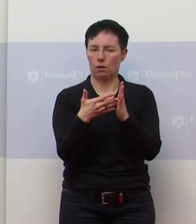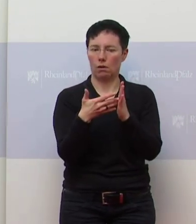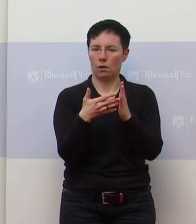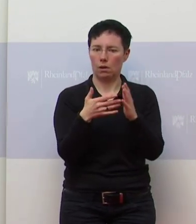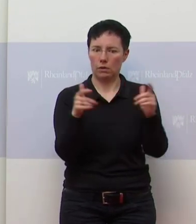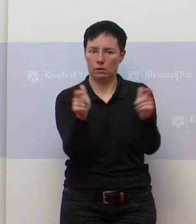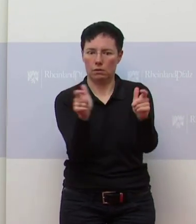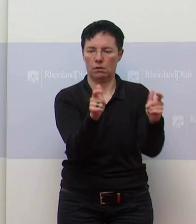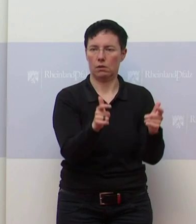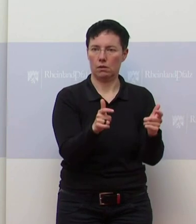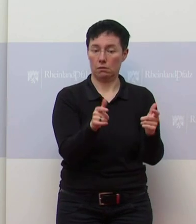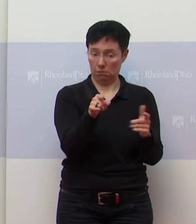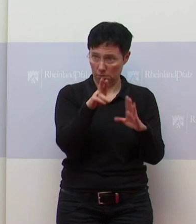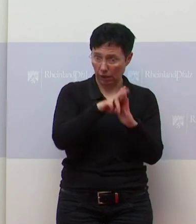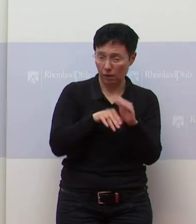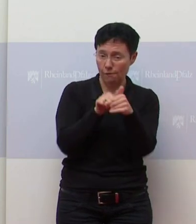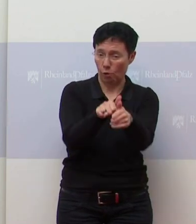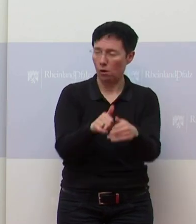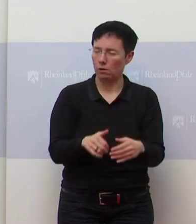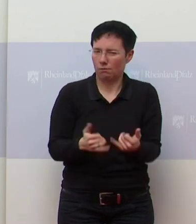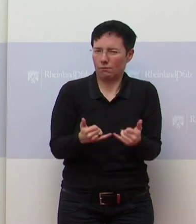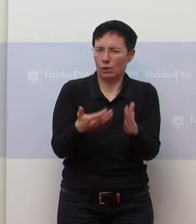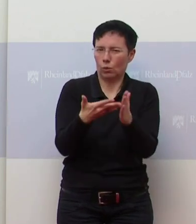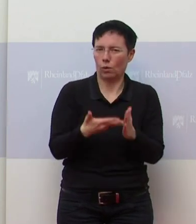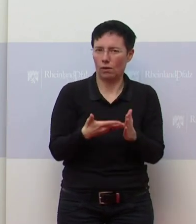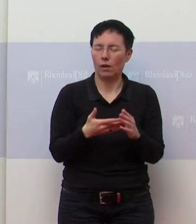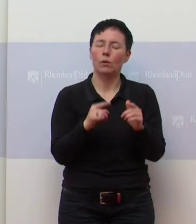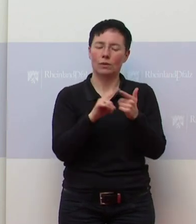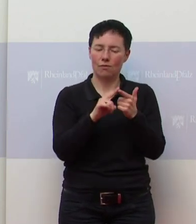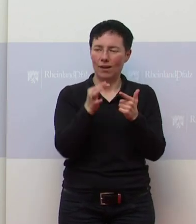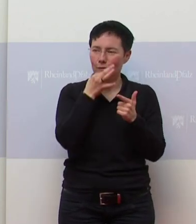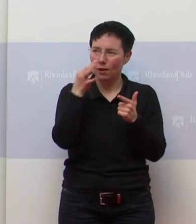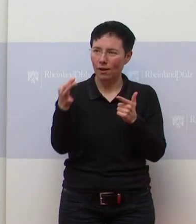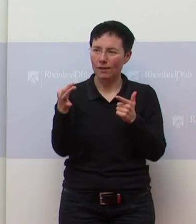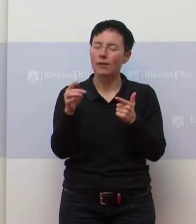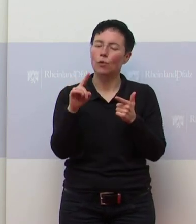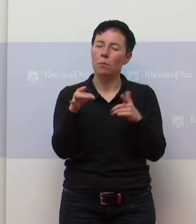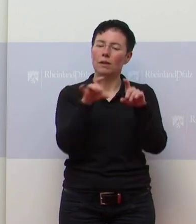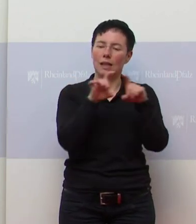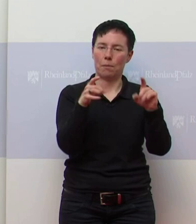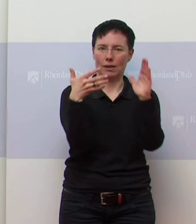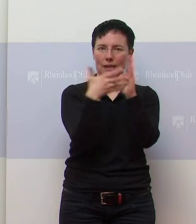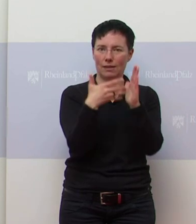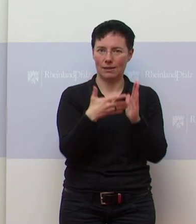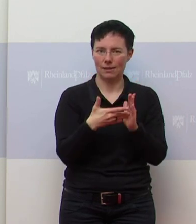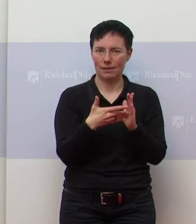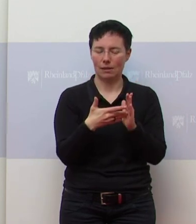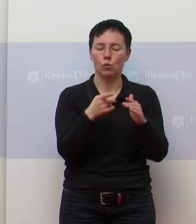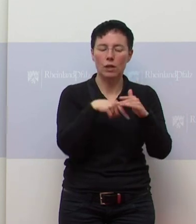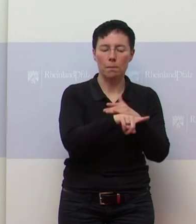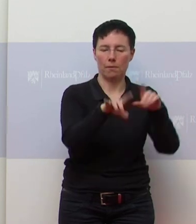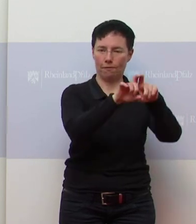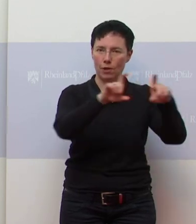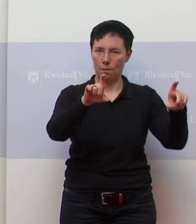das ausgerechnet, die sich daran halten. Und eine zweite Frage betrifft nochmal die Tests in den Unternehmen.